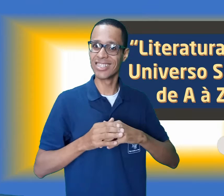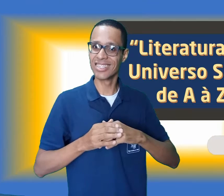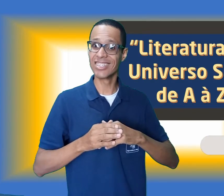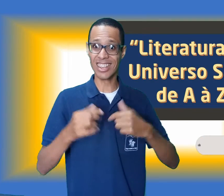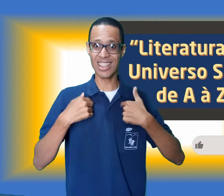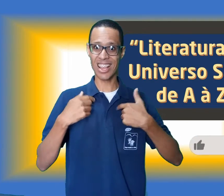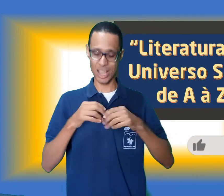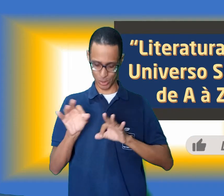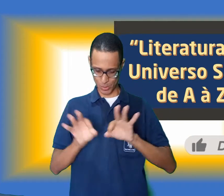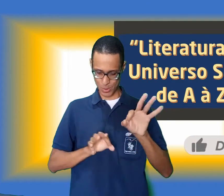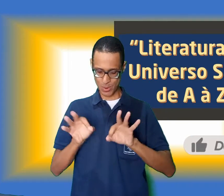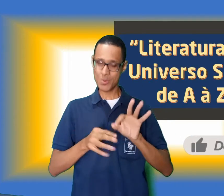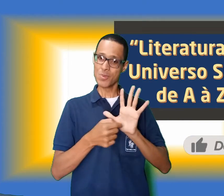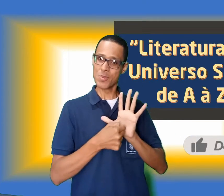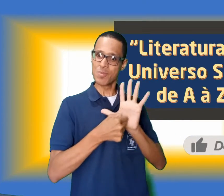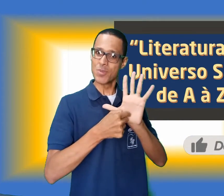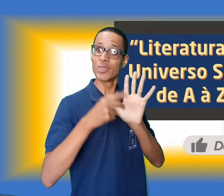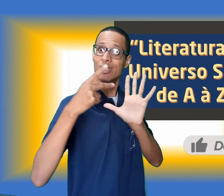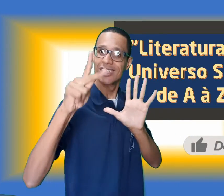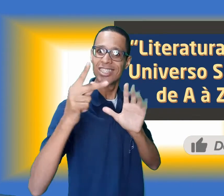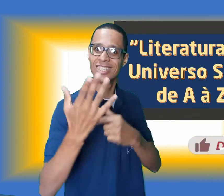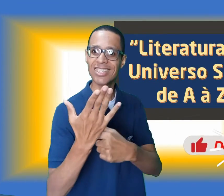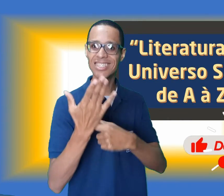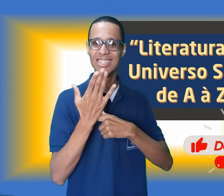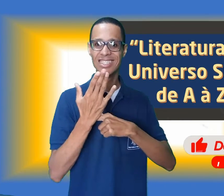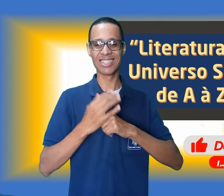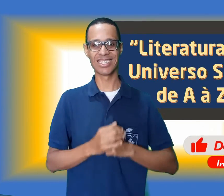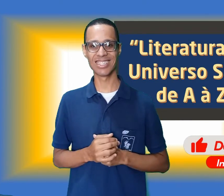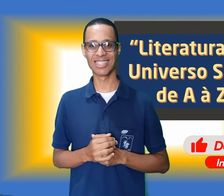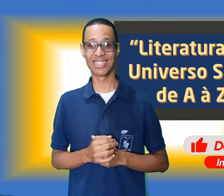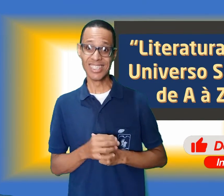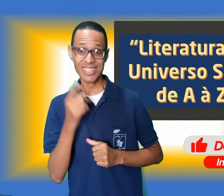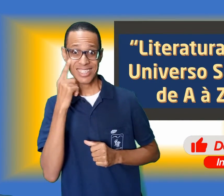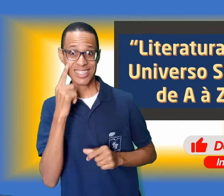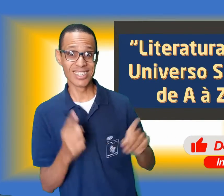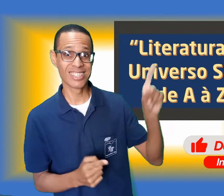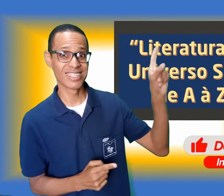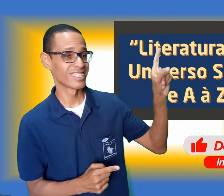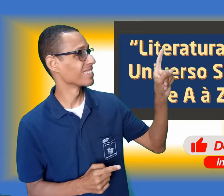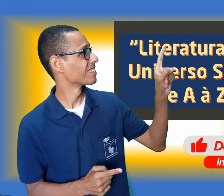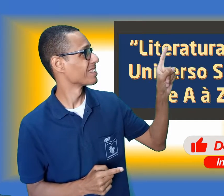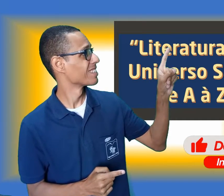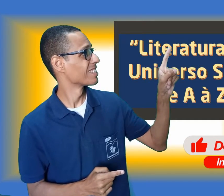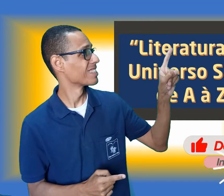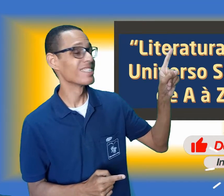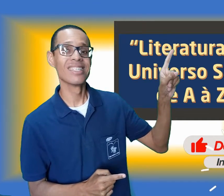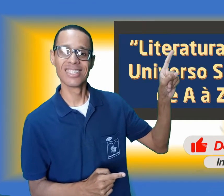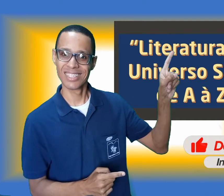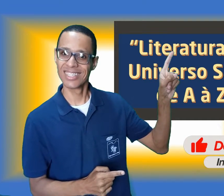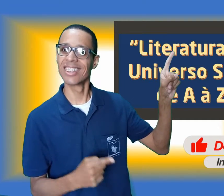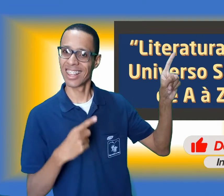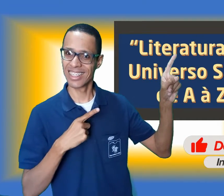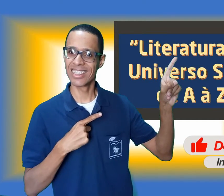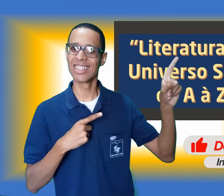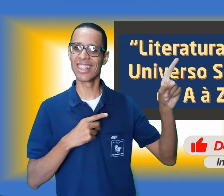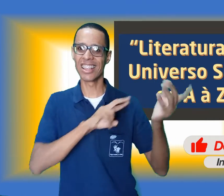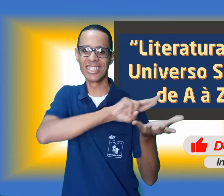a sua contribuição. Aqui acima neste card, você encontra as outras letras que já